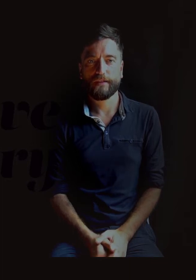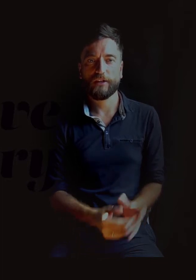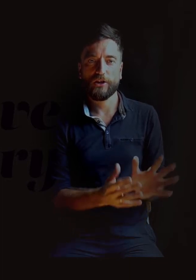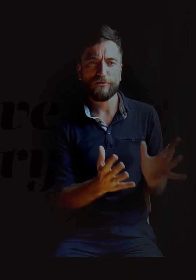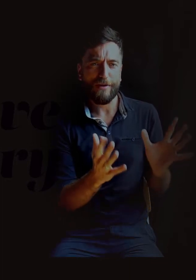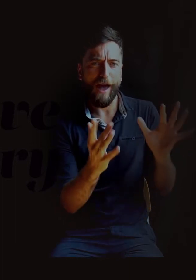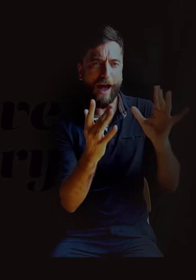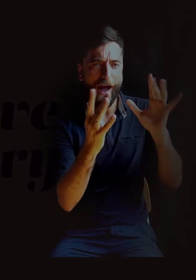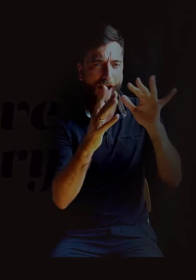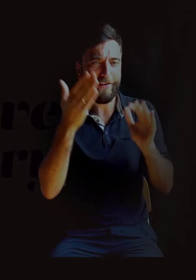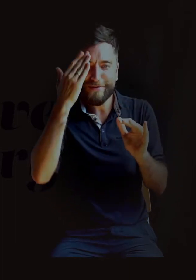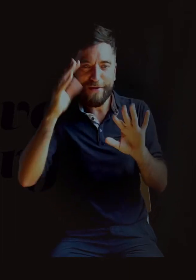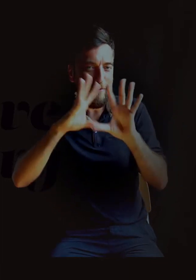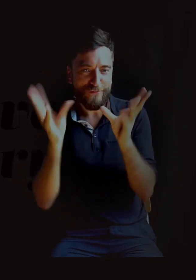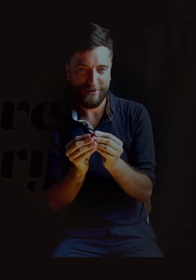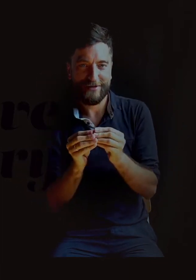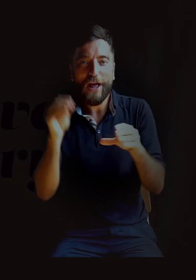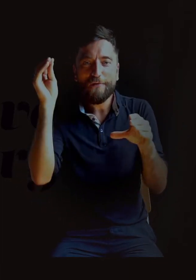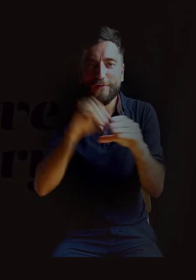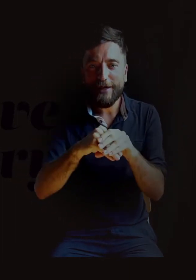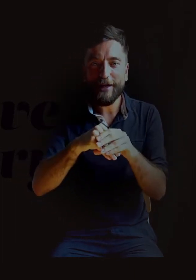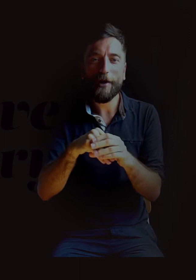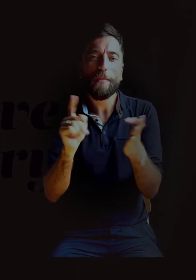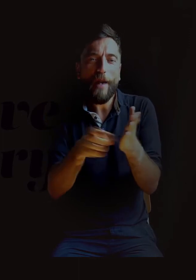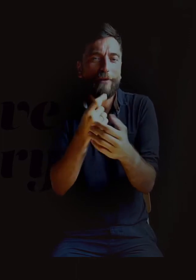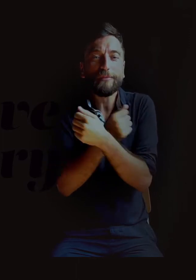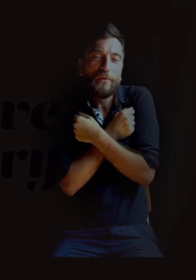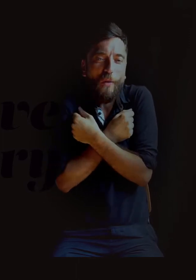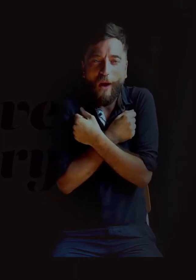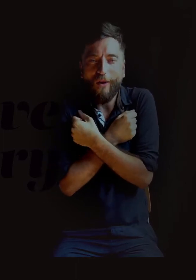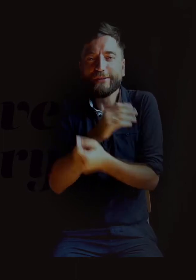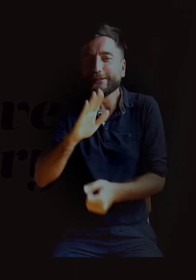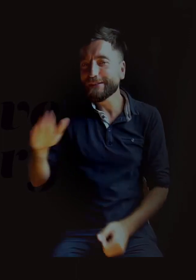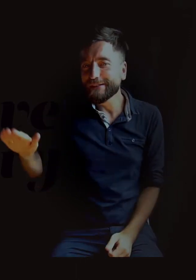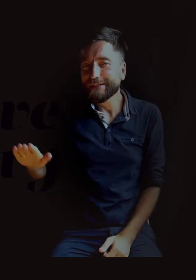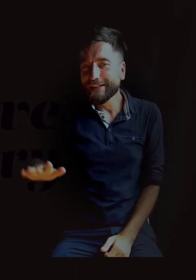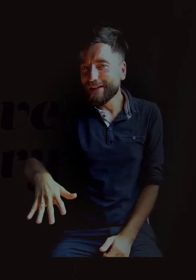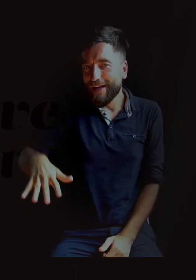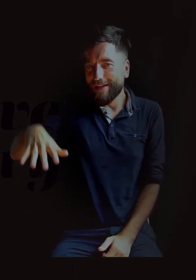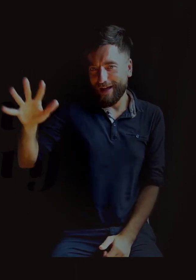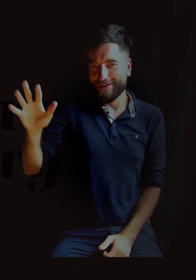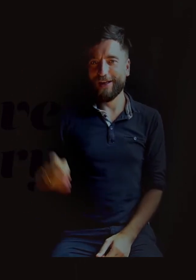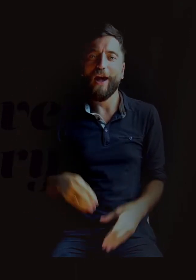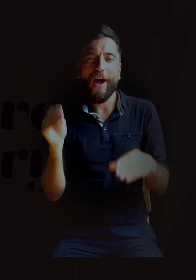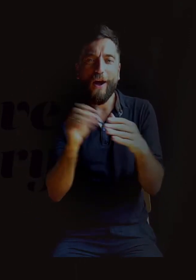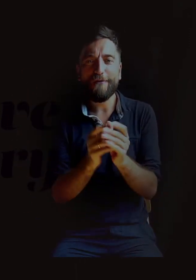mam wrażenie, że znałam tam wszystkie krzaczory i właśnie te pierwsze takie miłości dziecięce odbywały się w